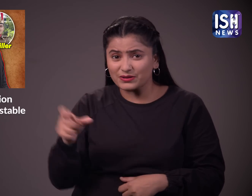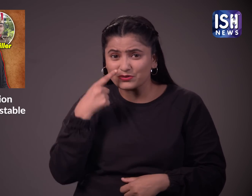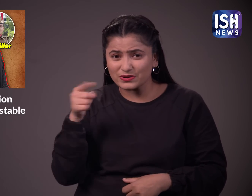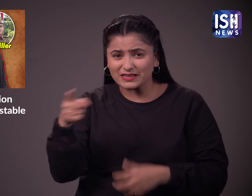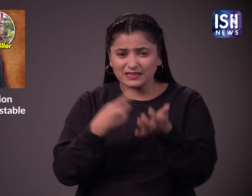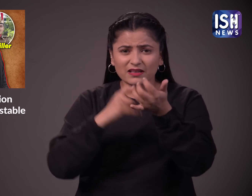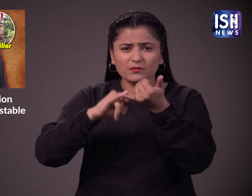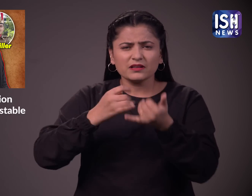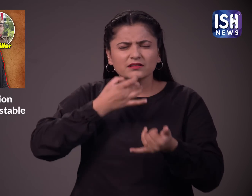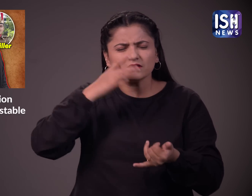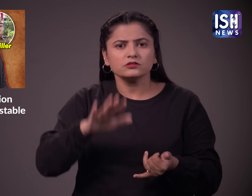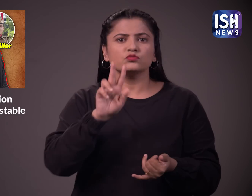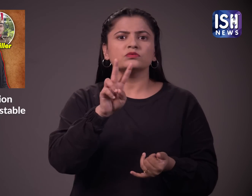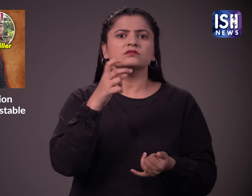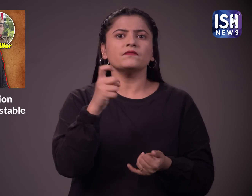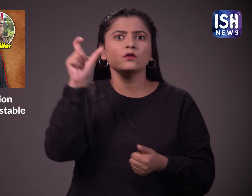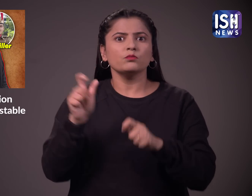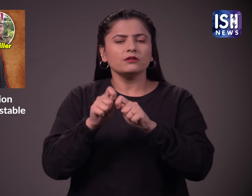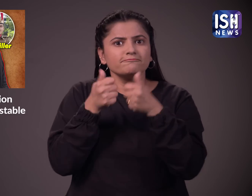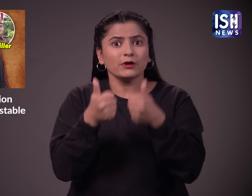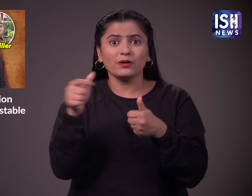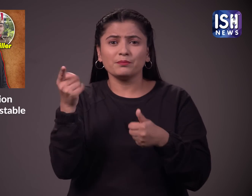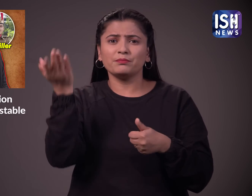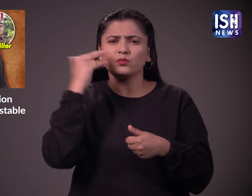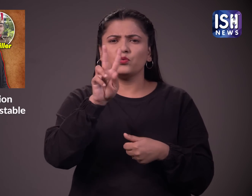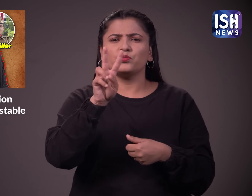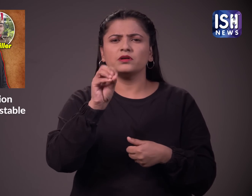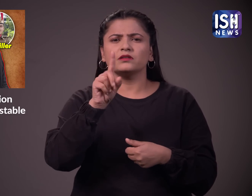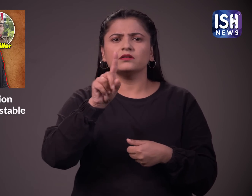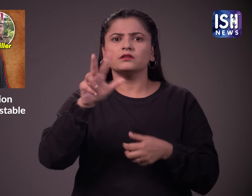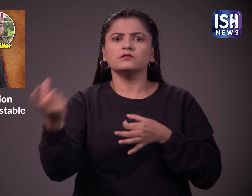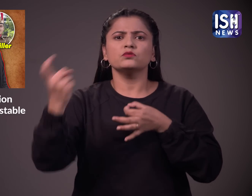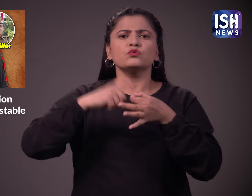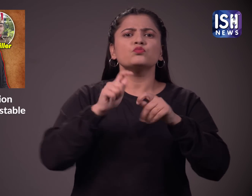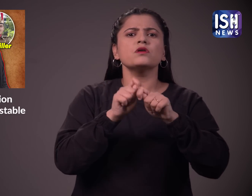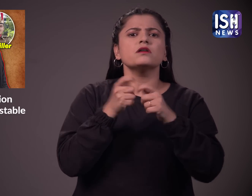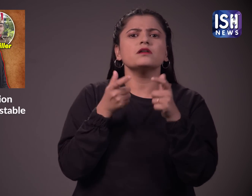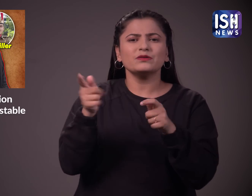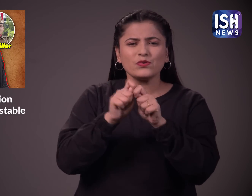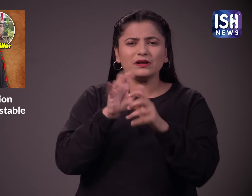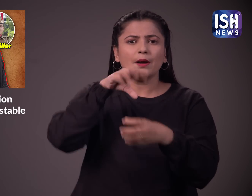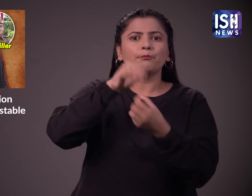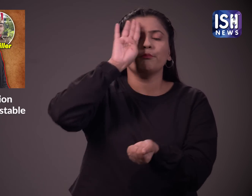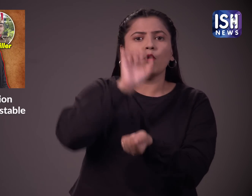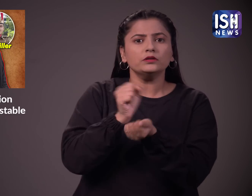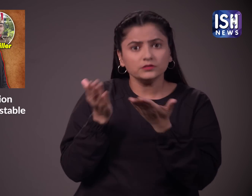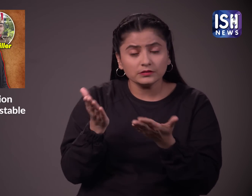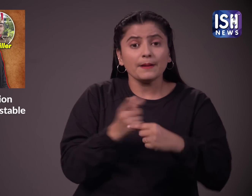कॉंस्टेबल सरण दोहजार अठरा में पुलिस सेवा में शामिल हुए और एक साल पहले ही उनकी शादी हुई थी